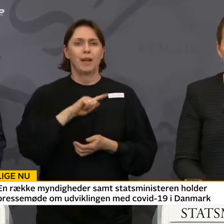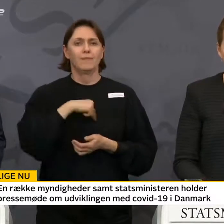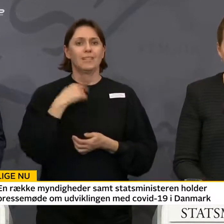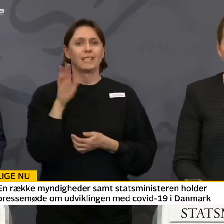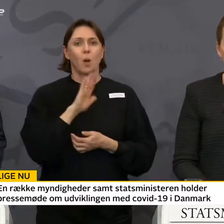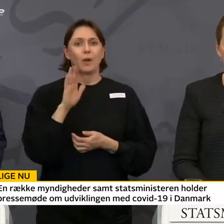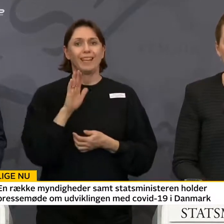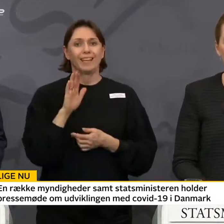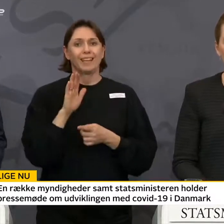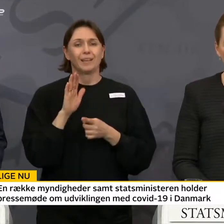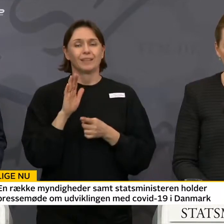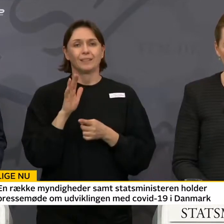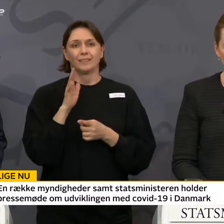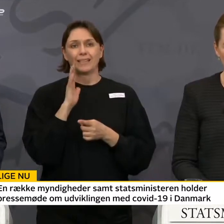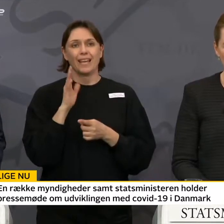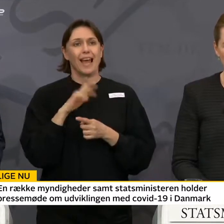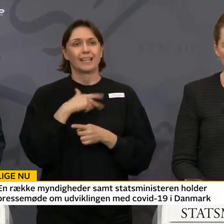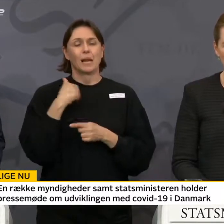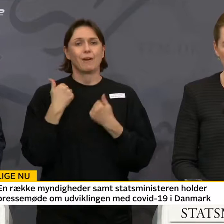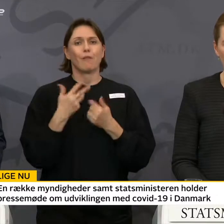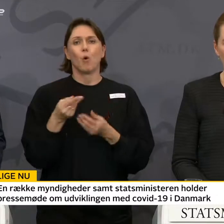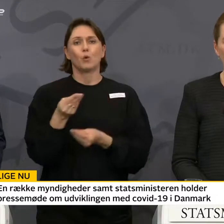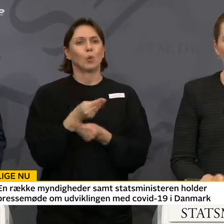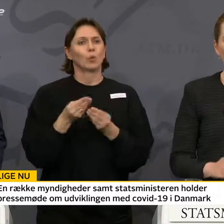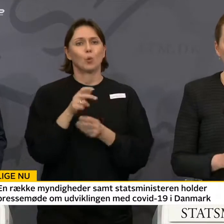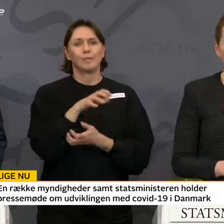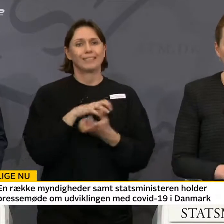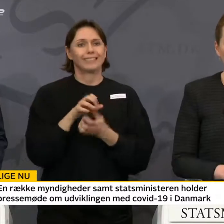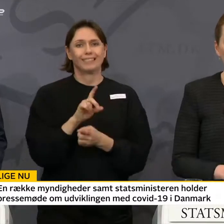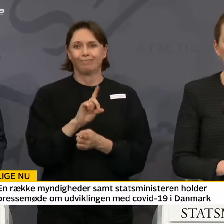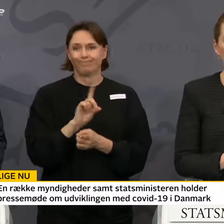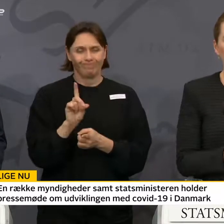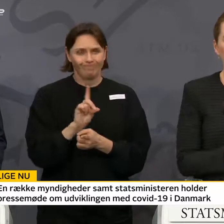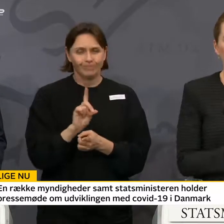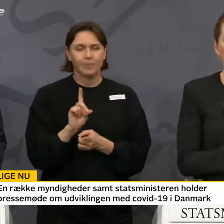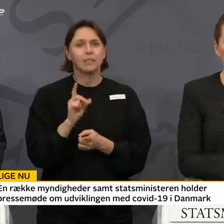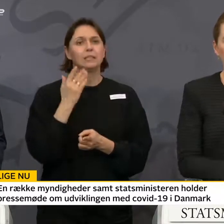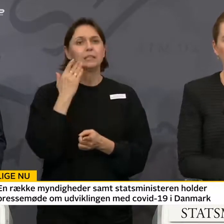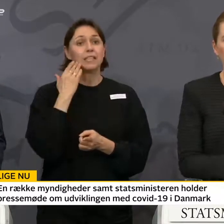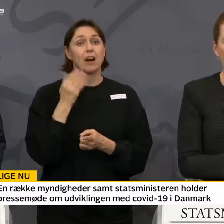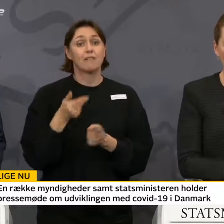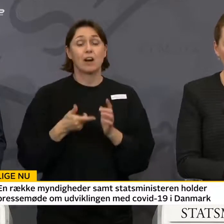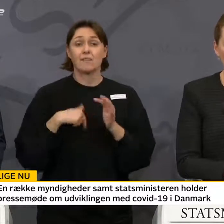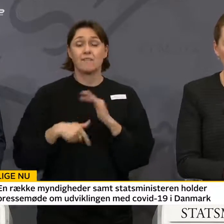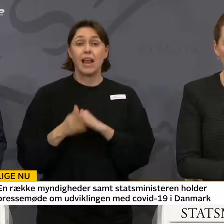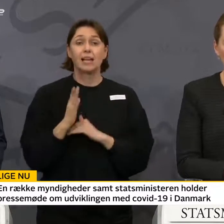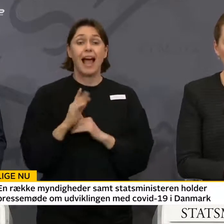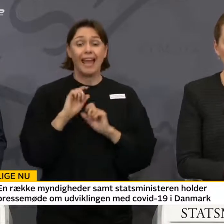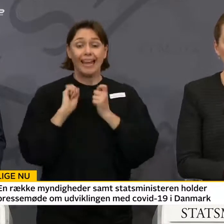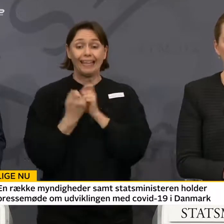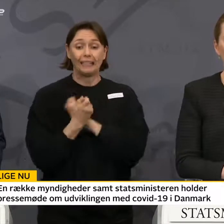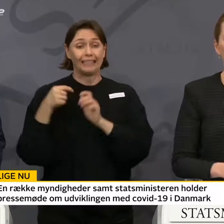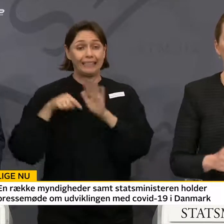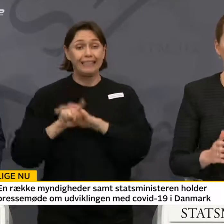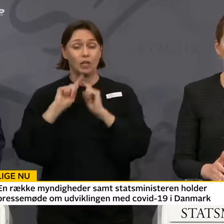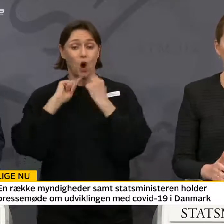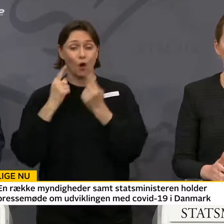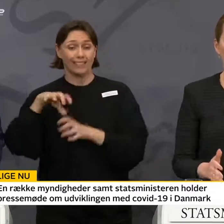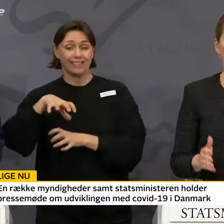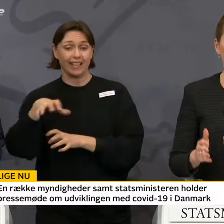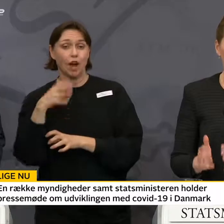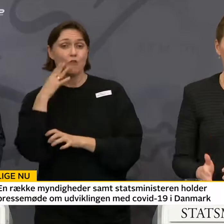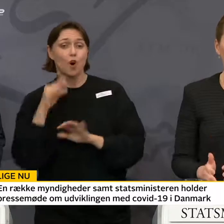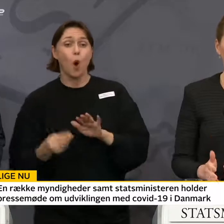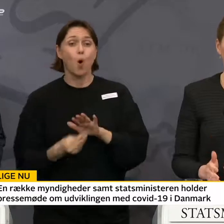kaste Danmark ud i en økonomisk krise. Så vi vælger ændringer i den offentlige sektor for at